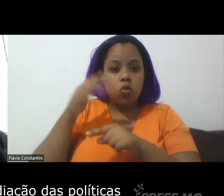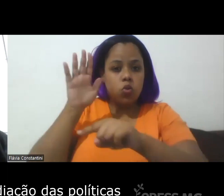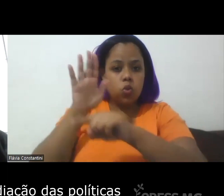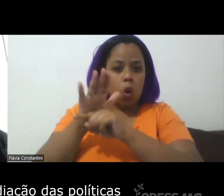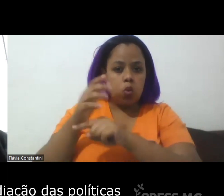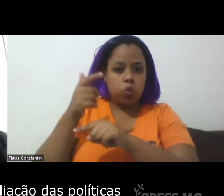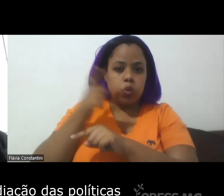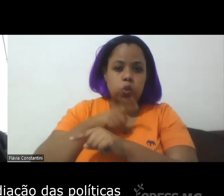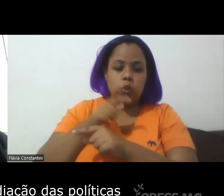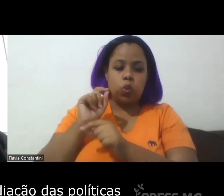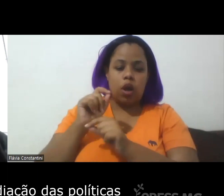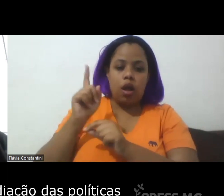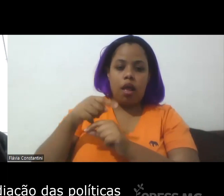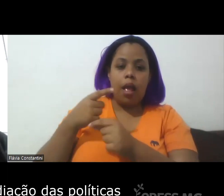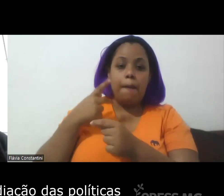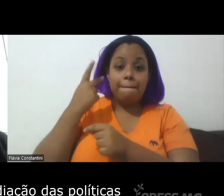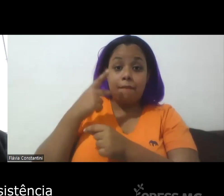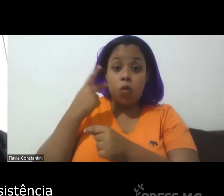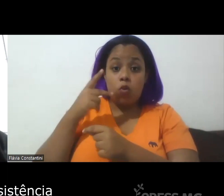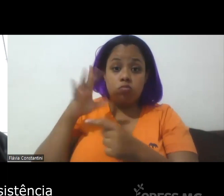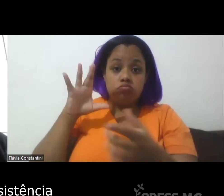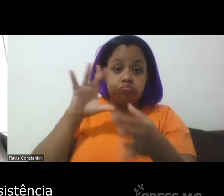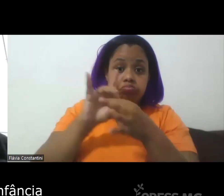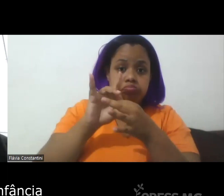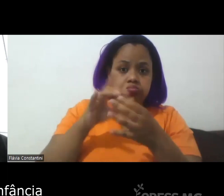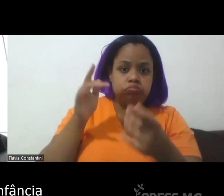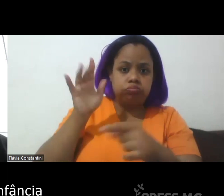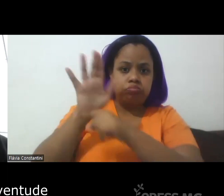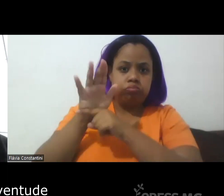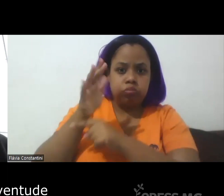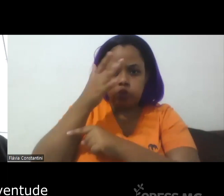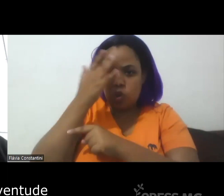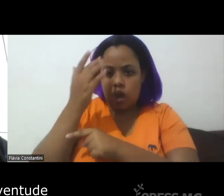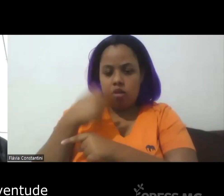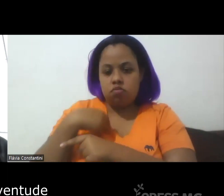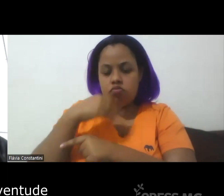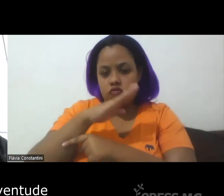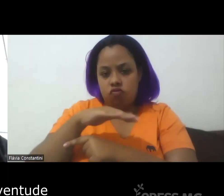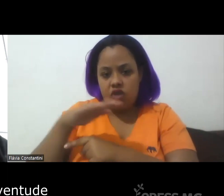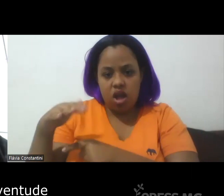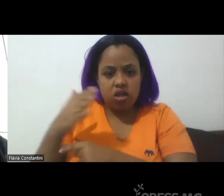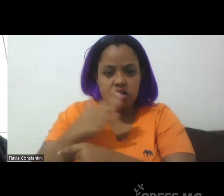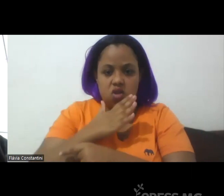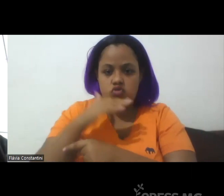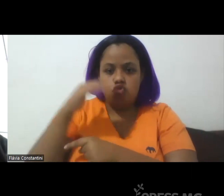mediação das políticas de assistência da infância e da juventude,